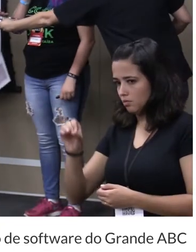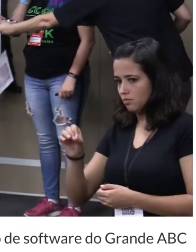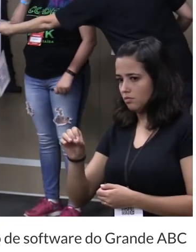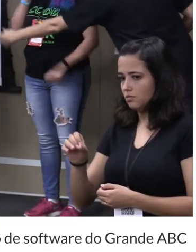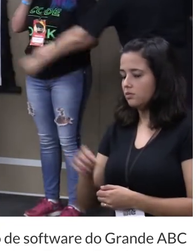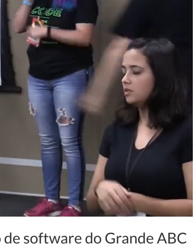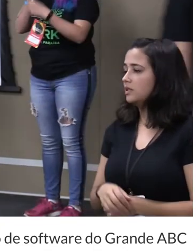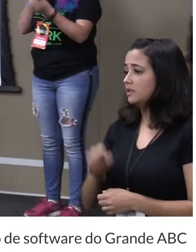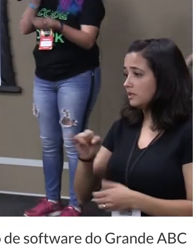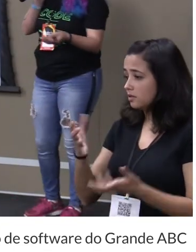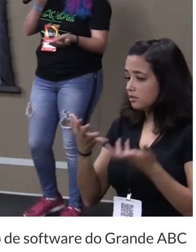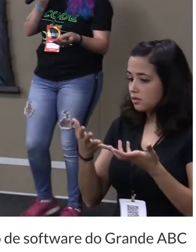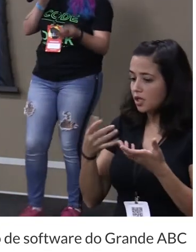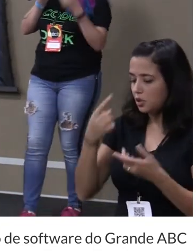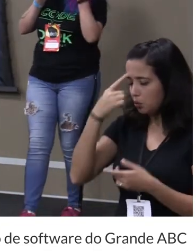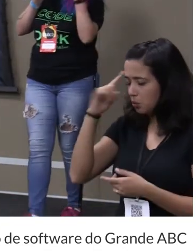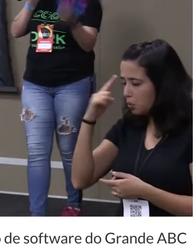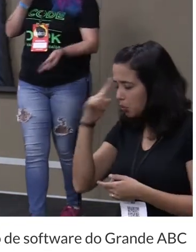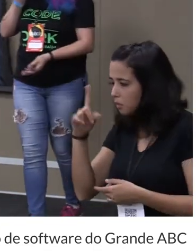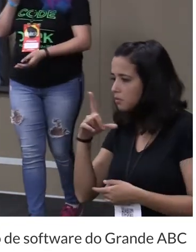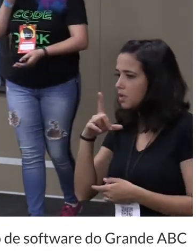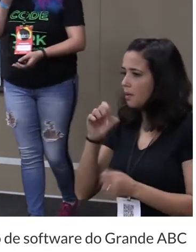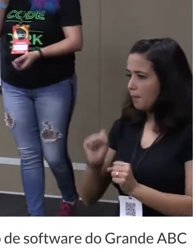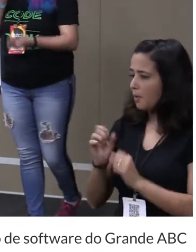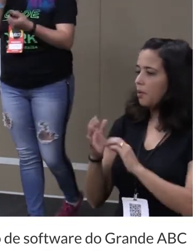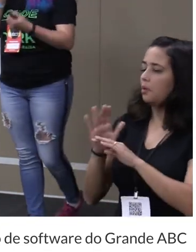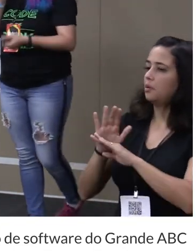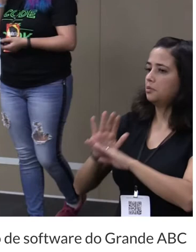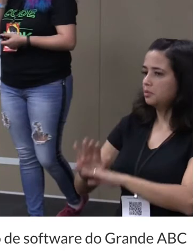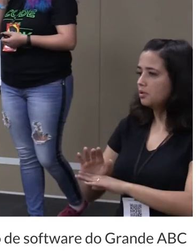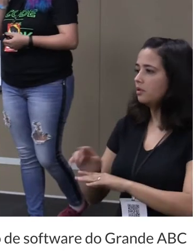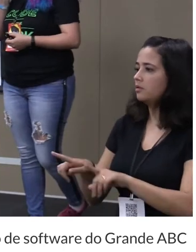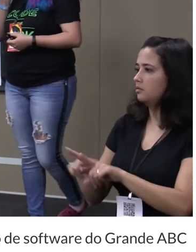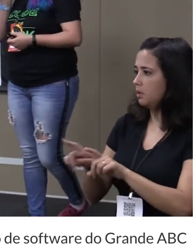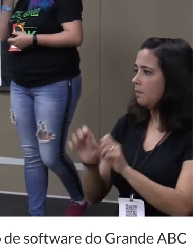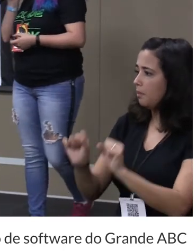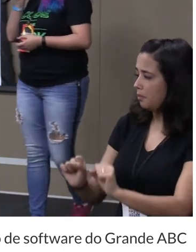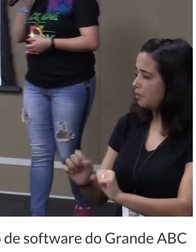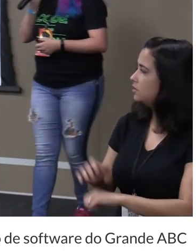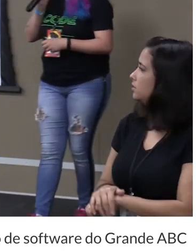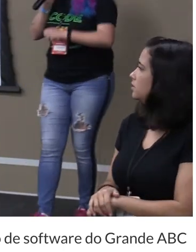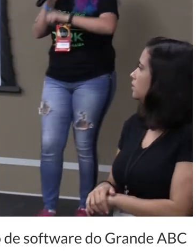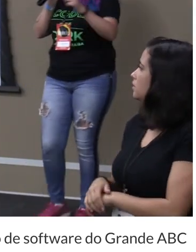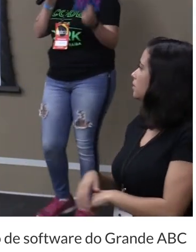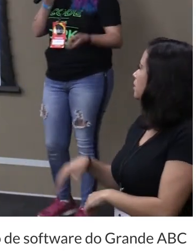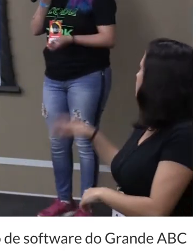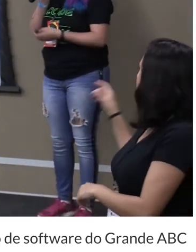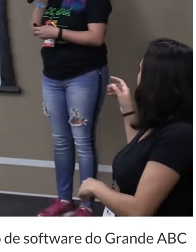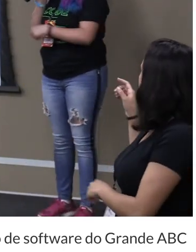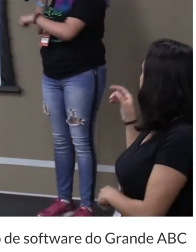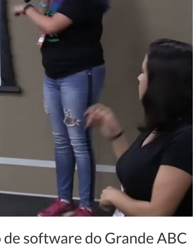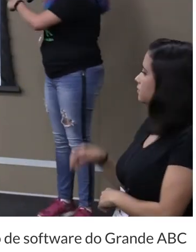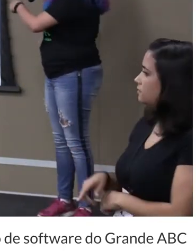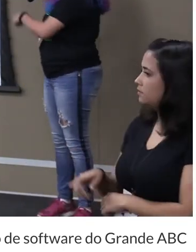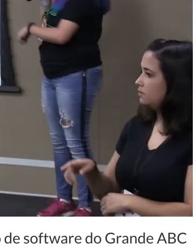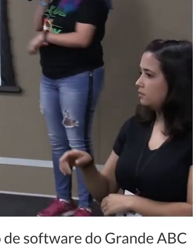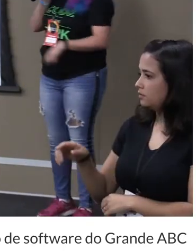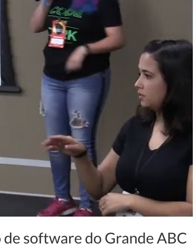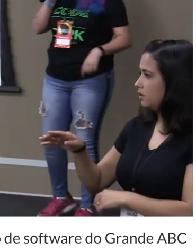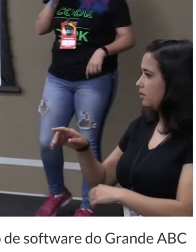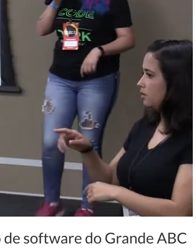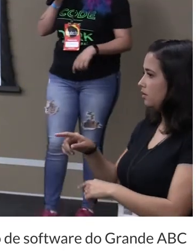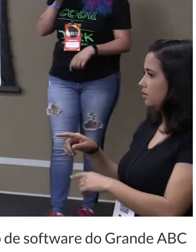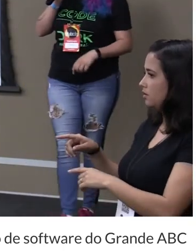se quiser se tiverem dúvidas eu posso ajudar também sobre isso qualquer dúvida vocês podem me mandar